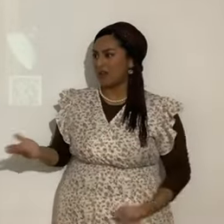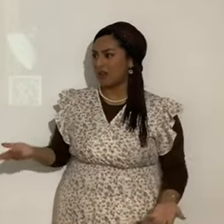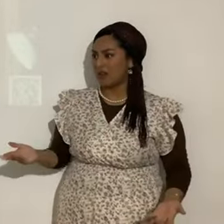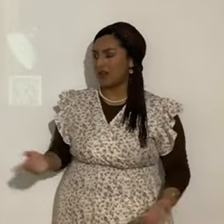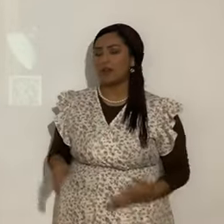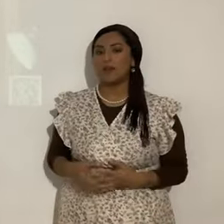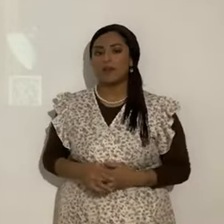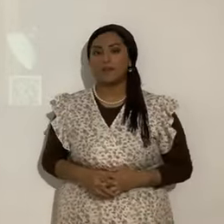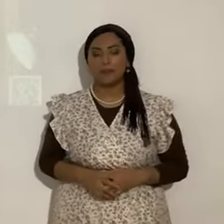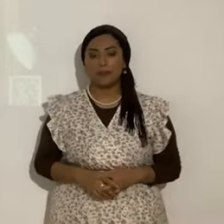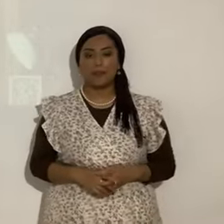Ahora.